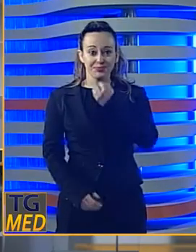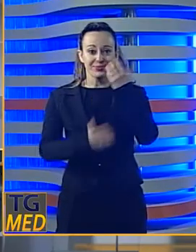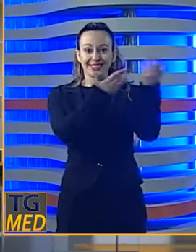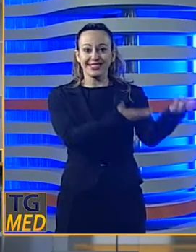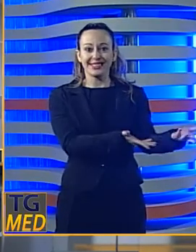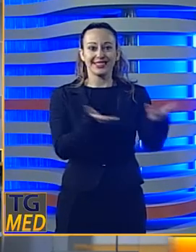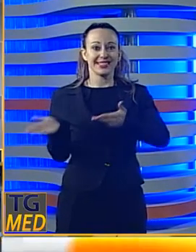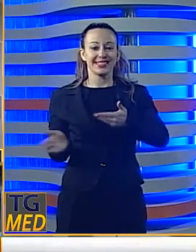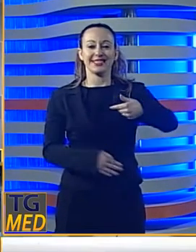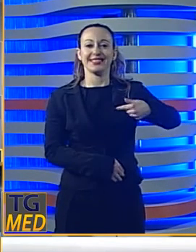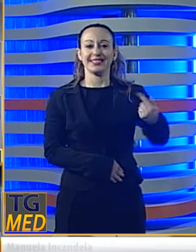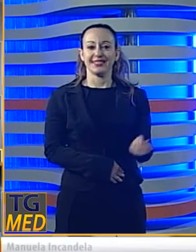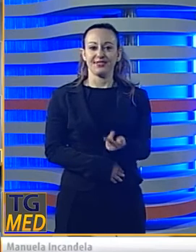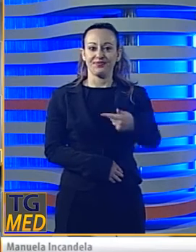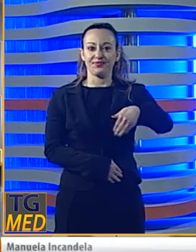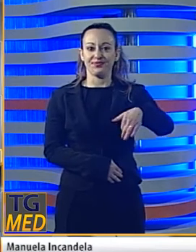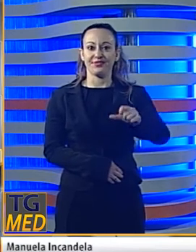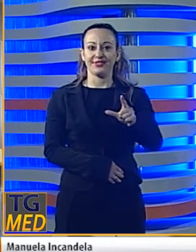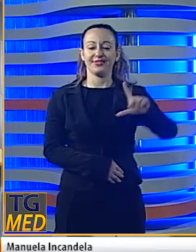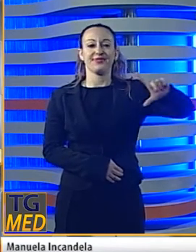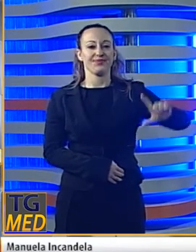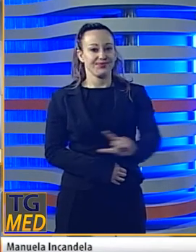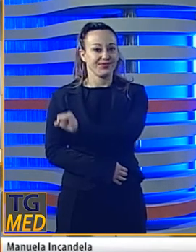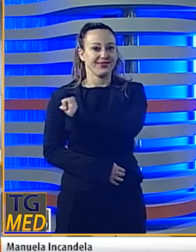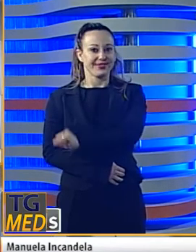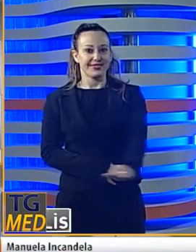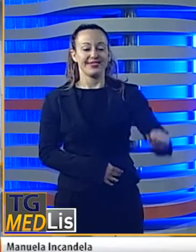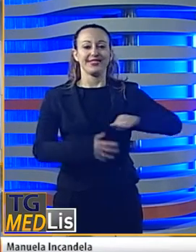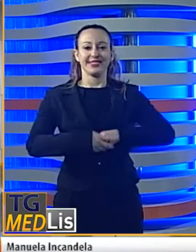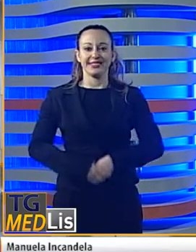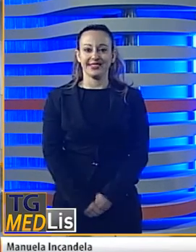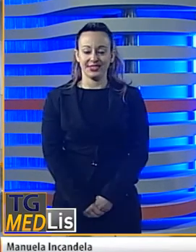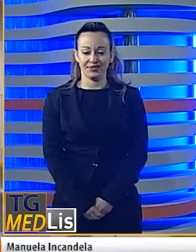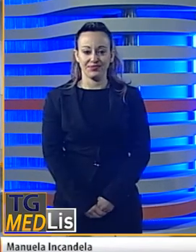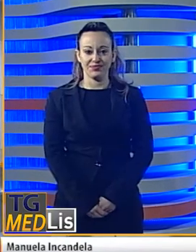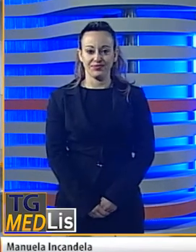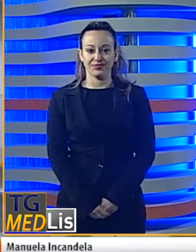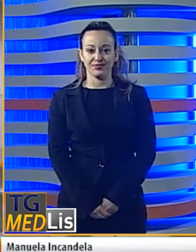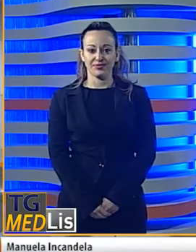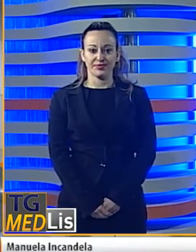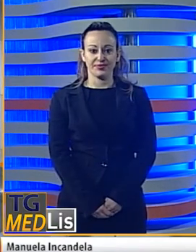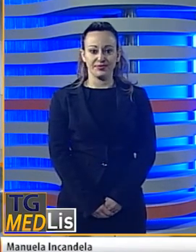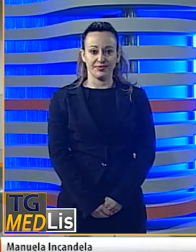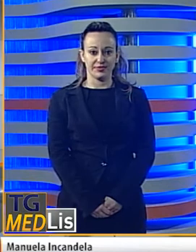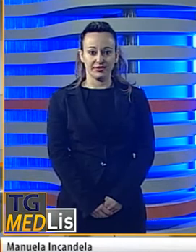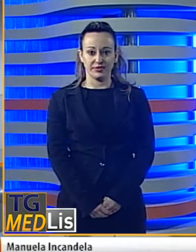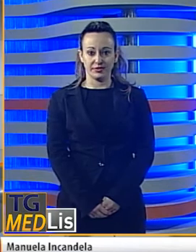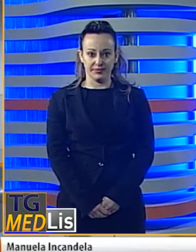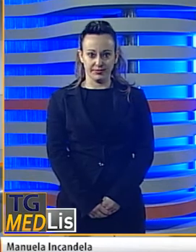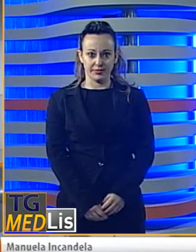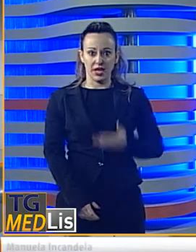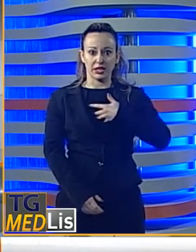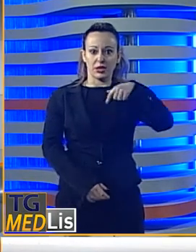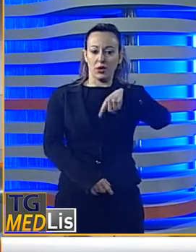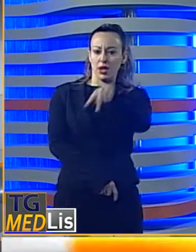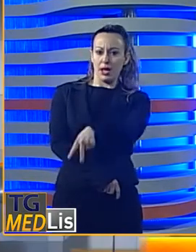Ben trovati al TG Med, l'IS, l'informazione nella lingua italiana dei segni a cura della redazione delle TG Med.